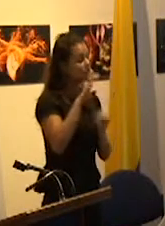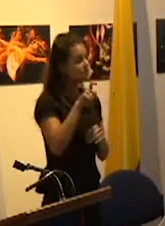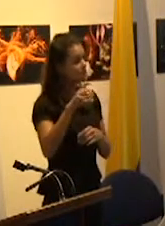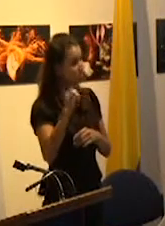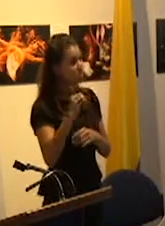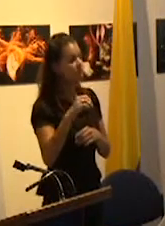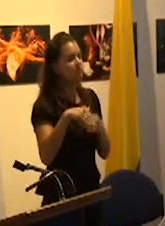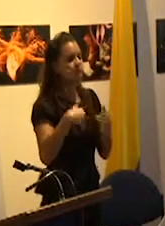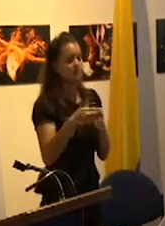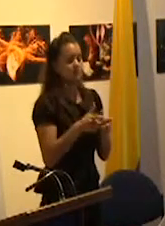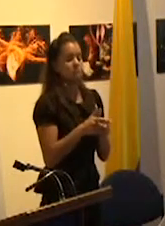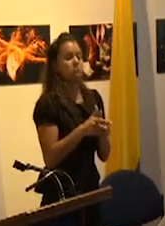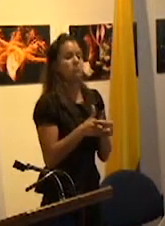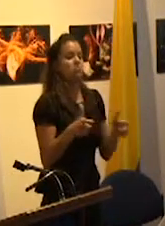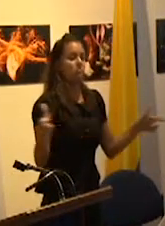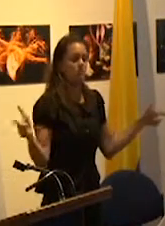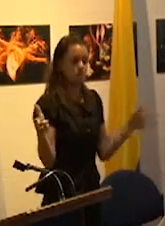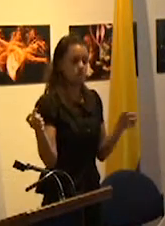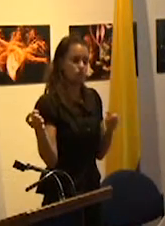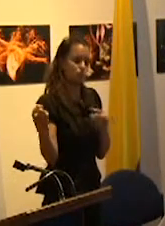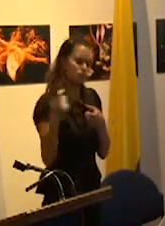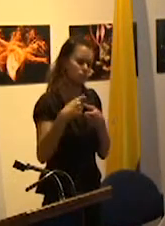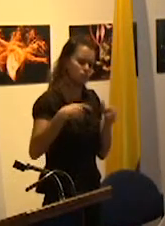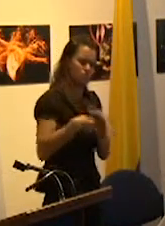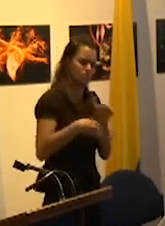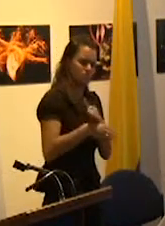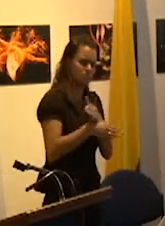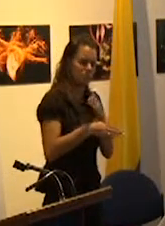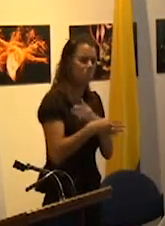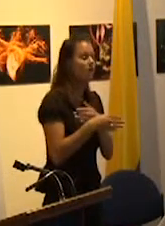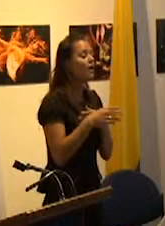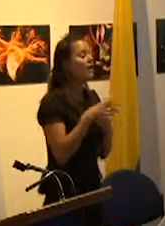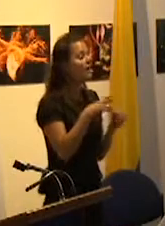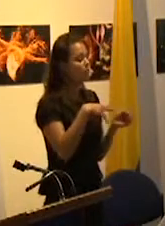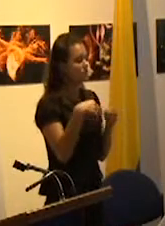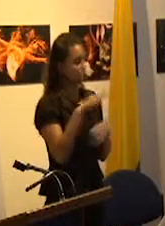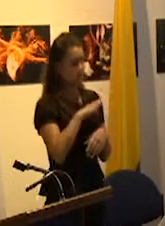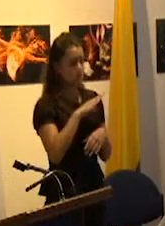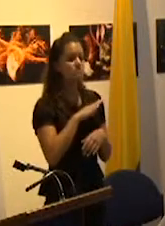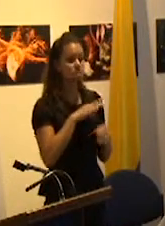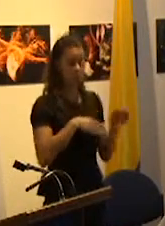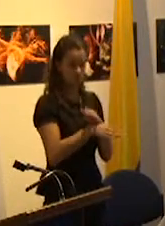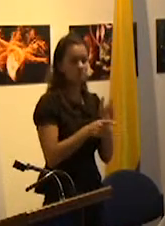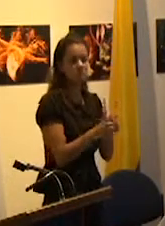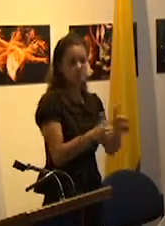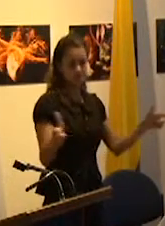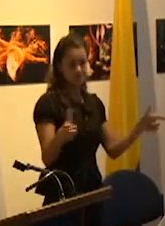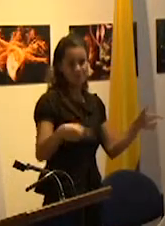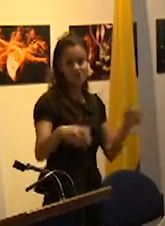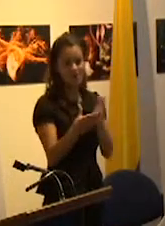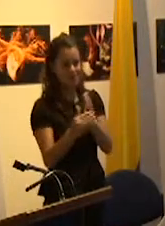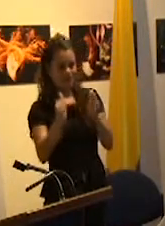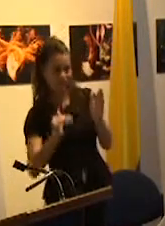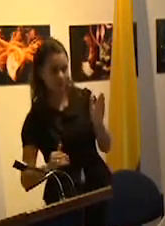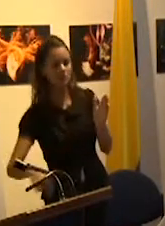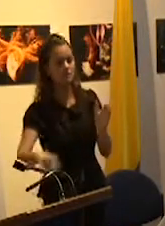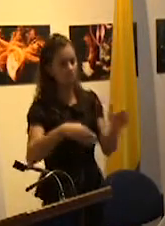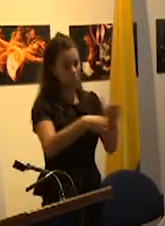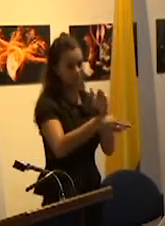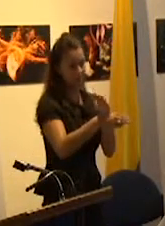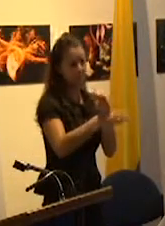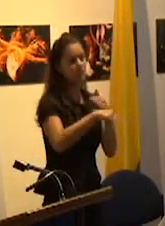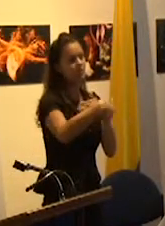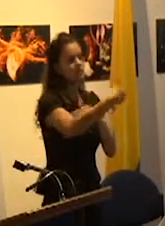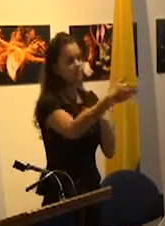incesante en el acceso de los alumnos de sectores populares a la educación secundaria y a la educación superior